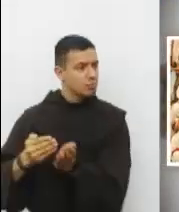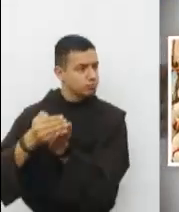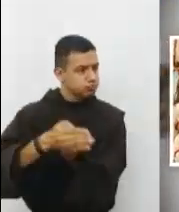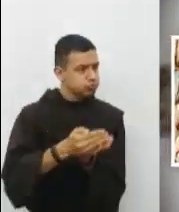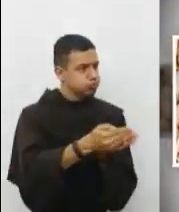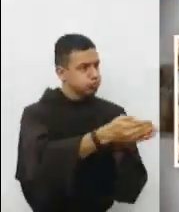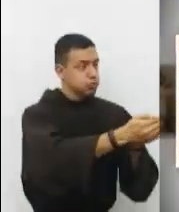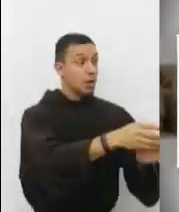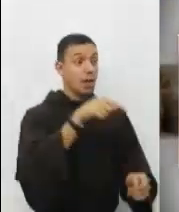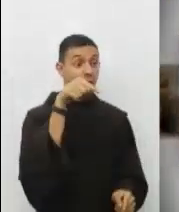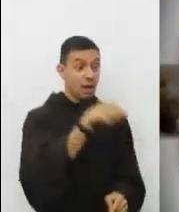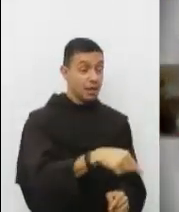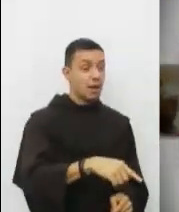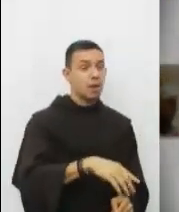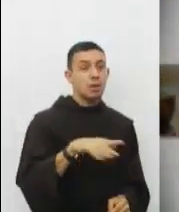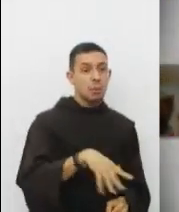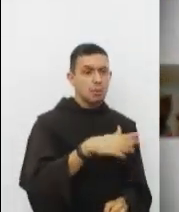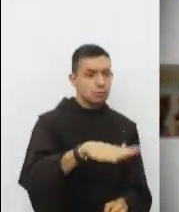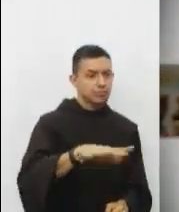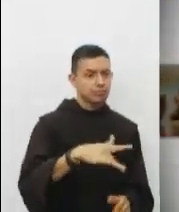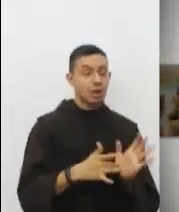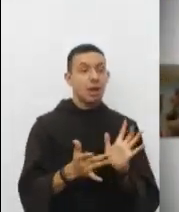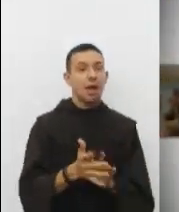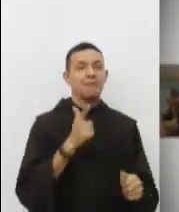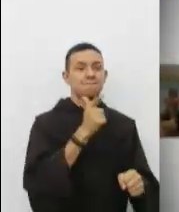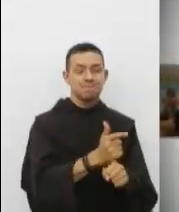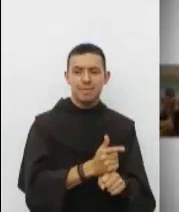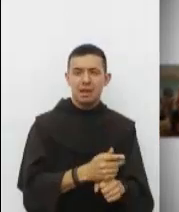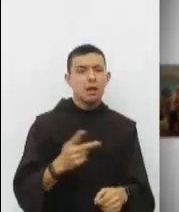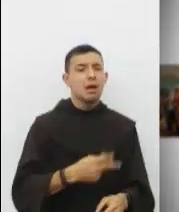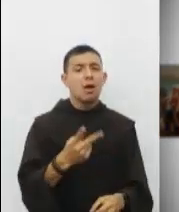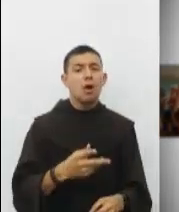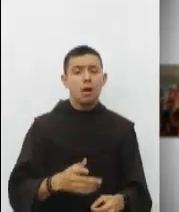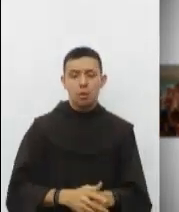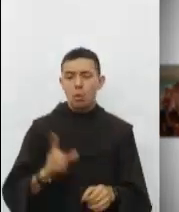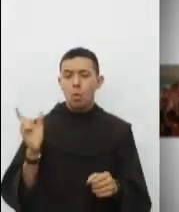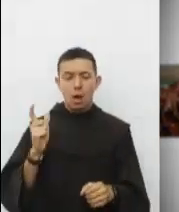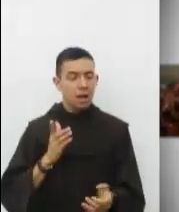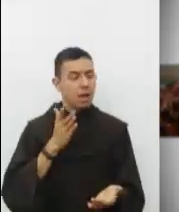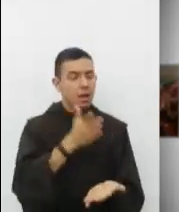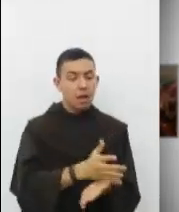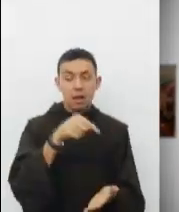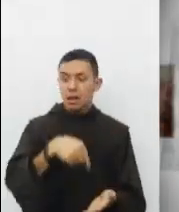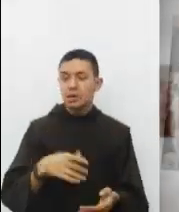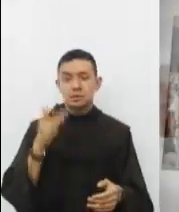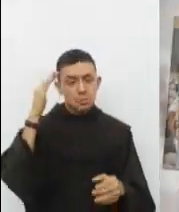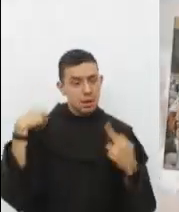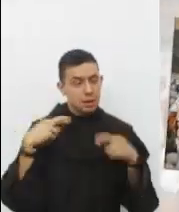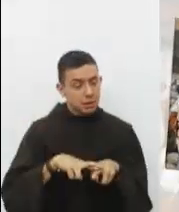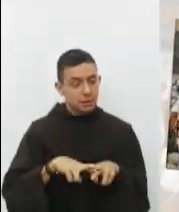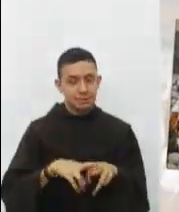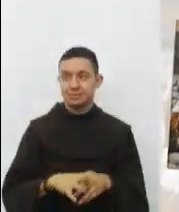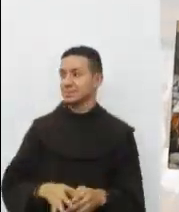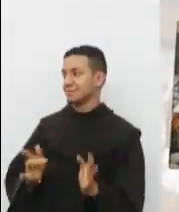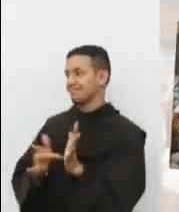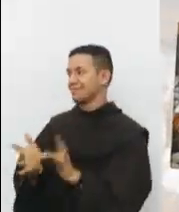Jesús les contestó, Yo les aseguro que ustedes no me andan buscando por haber visto signos, sino por haber comido de aquellos panes hasta